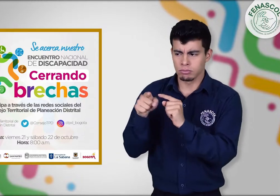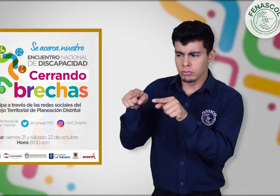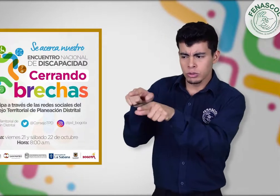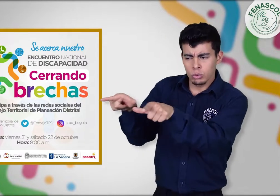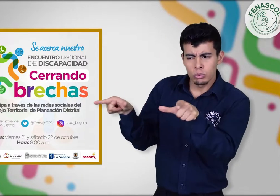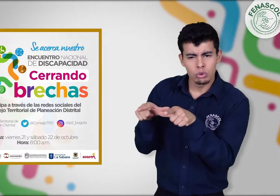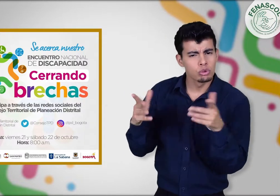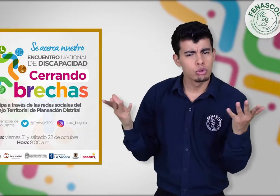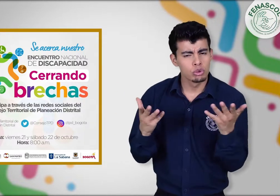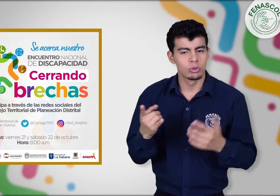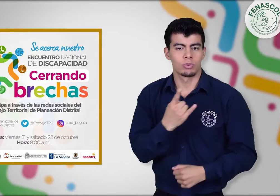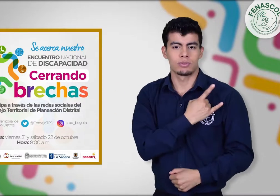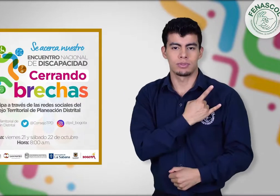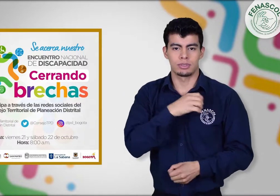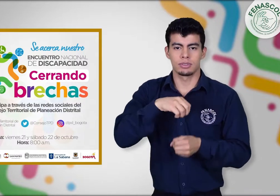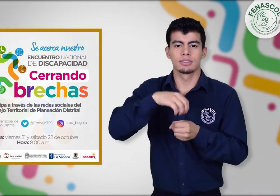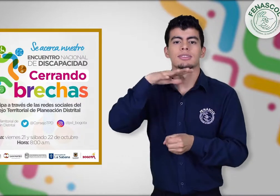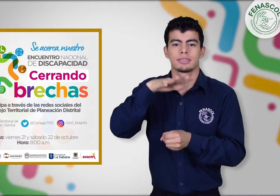Fue en la Universidad Distrital.